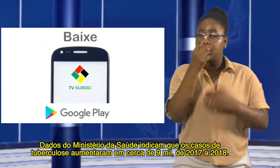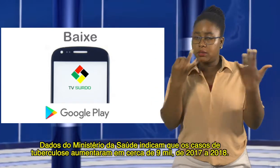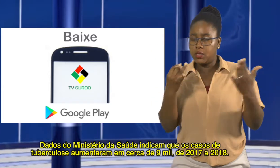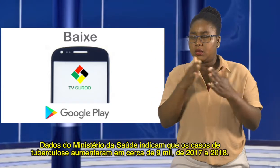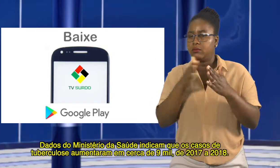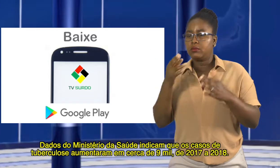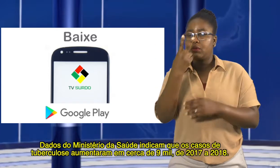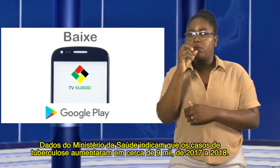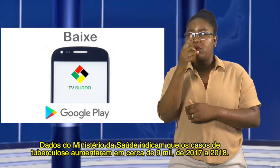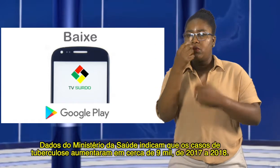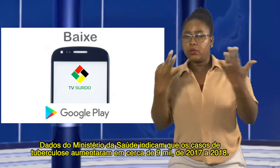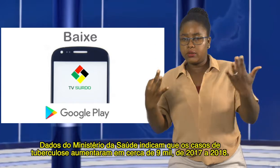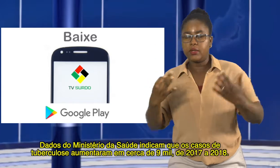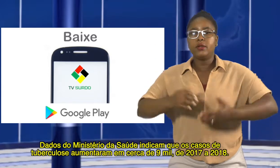2017 a 2018.